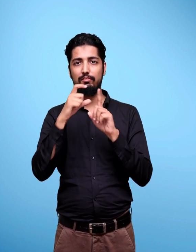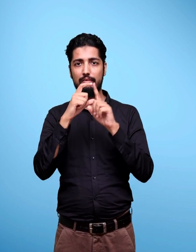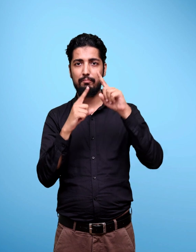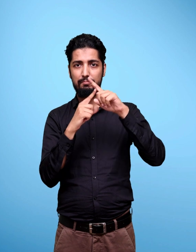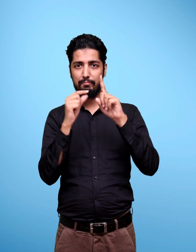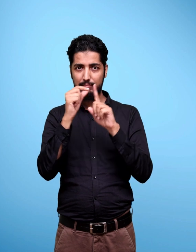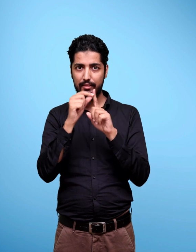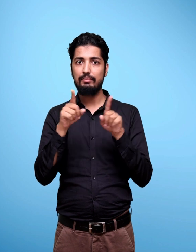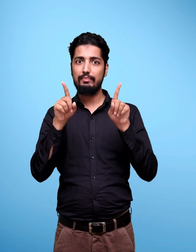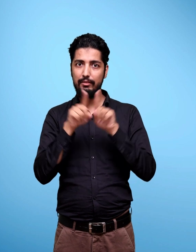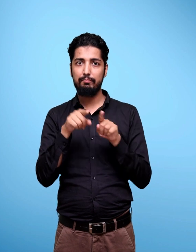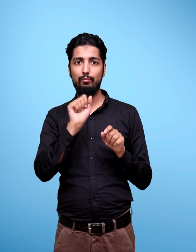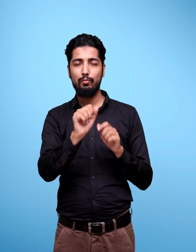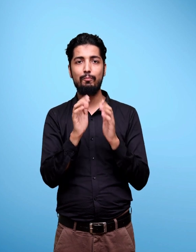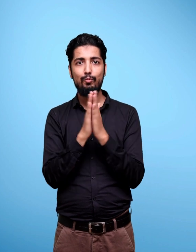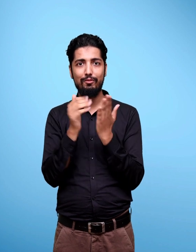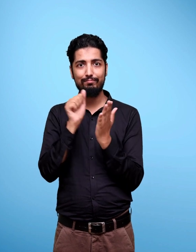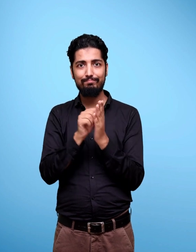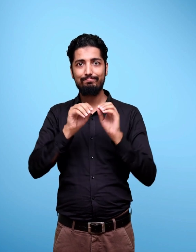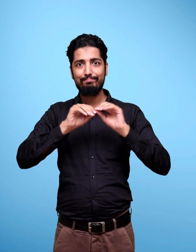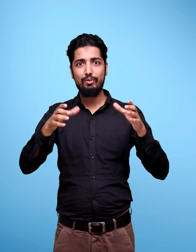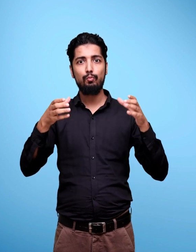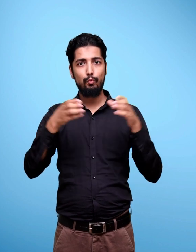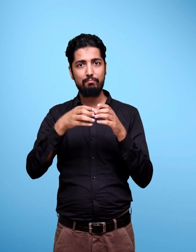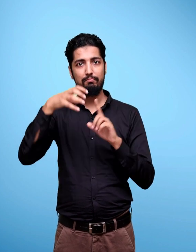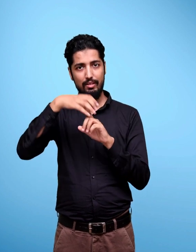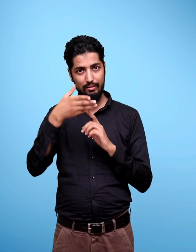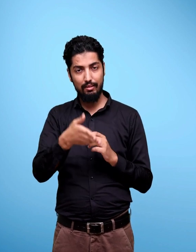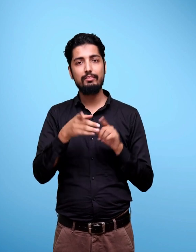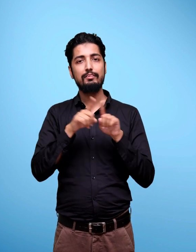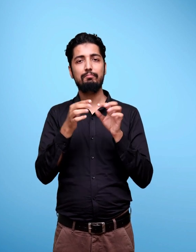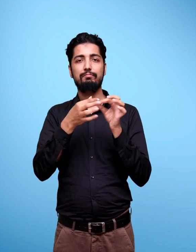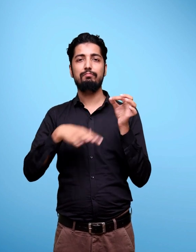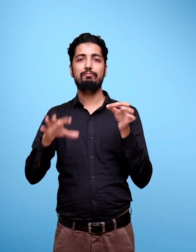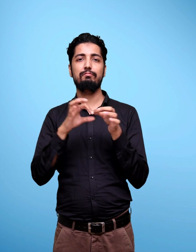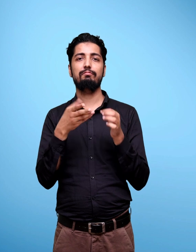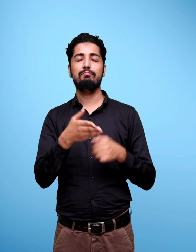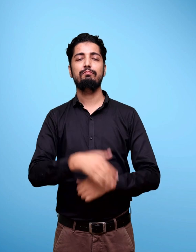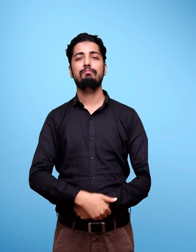In charge, DTP Cell, Publication Division, NCERT.